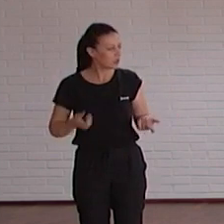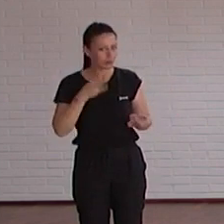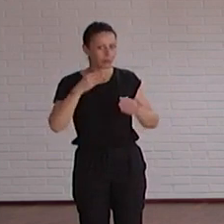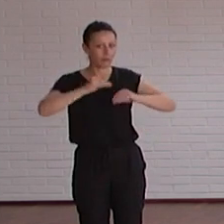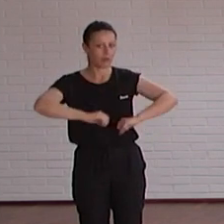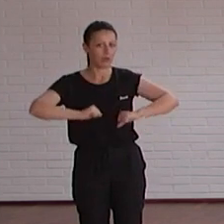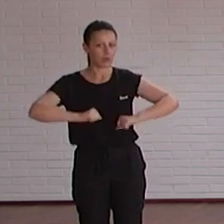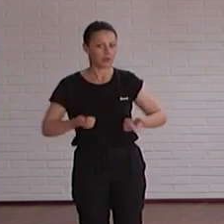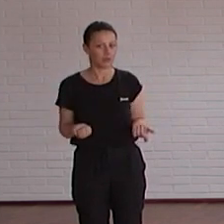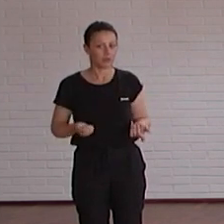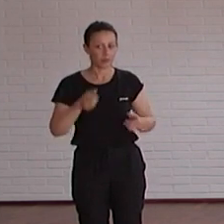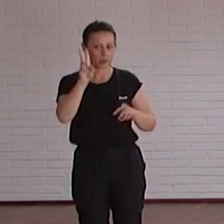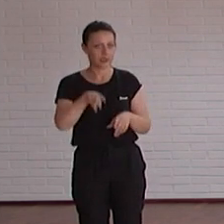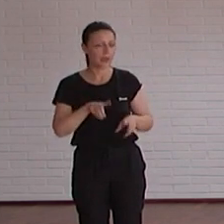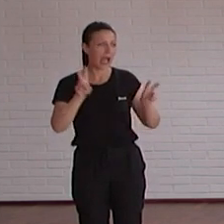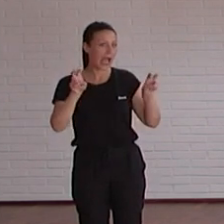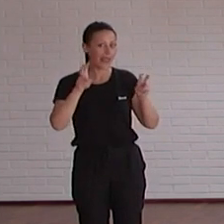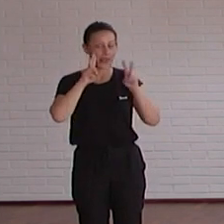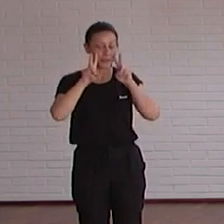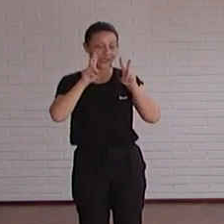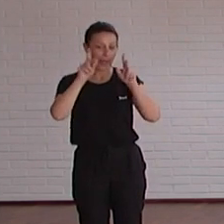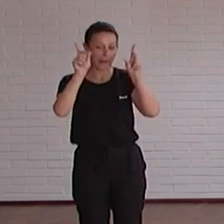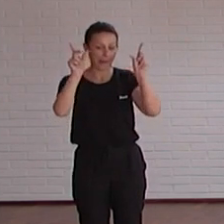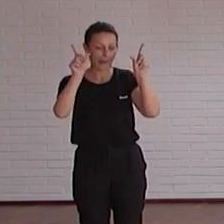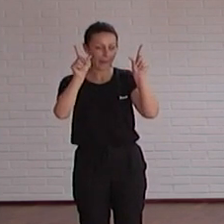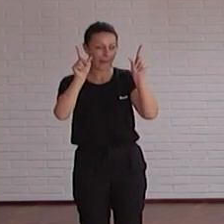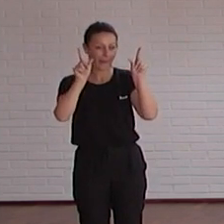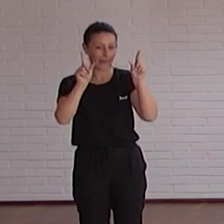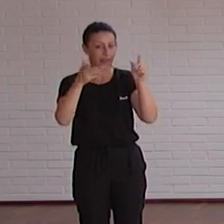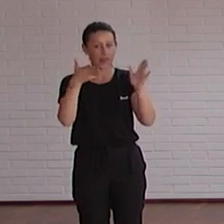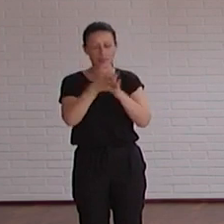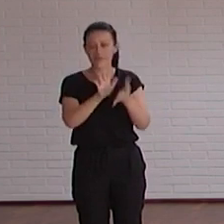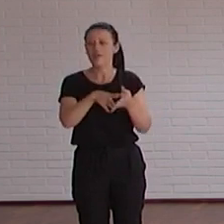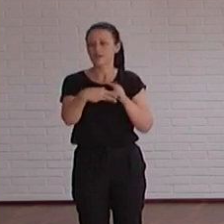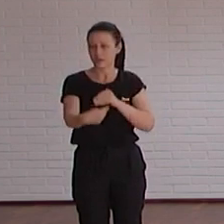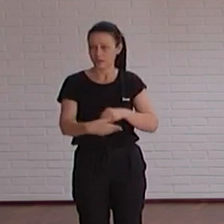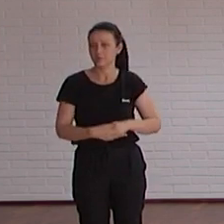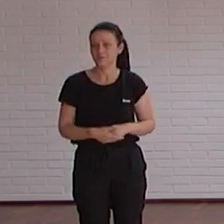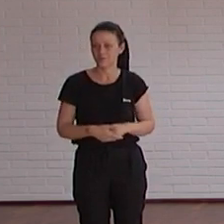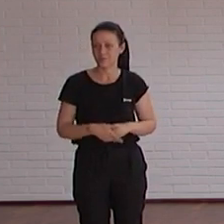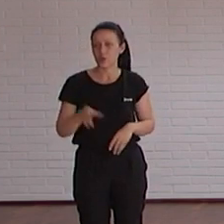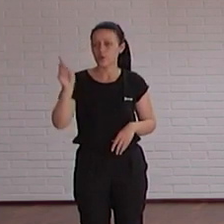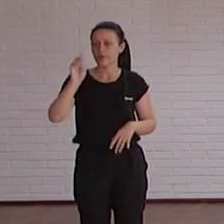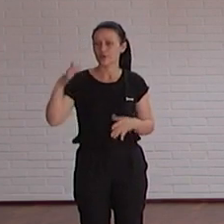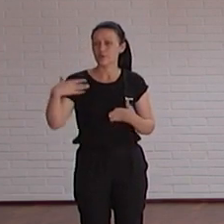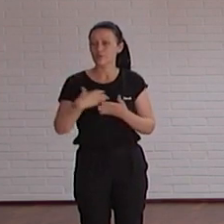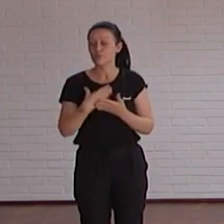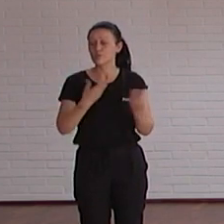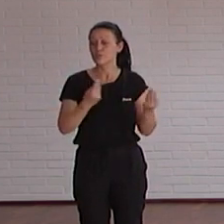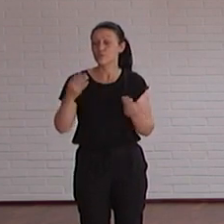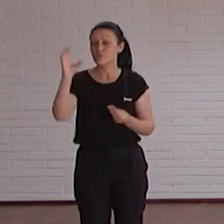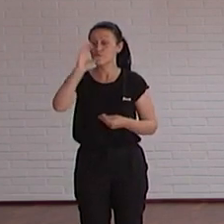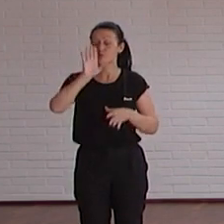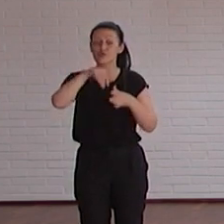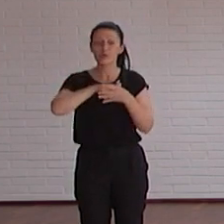mismos el tema de la vista te das cuenta de que que tenemos que integrarlas vale muchos profesores que están dando cursos pues lo